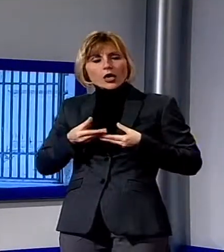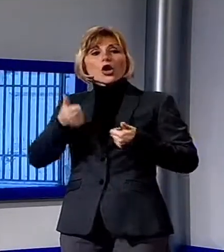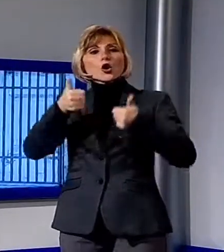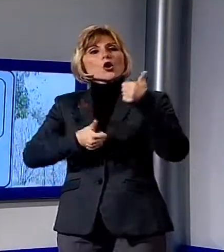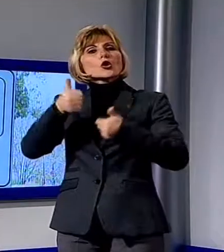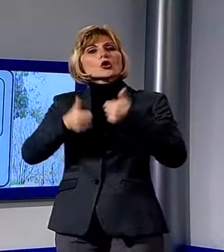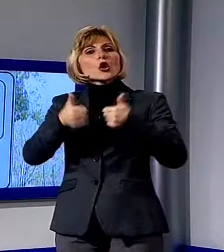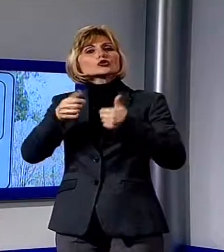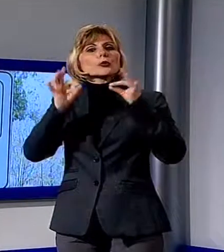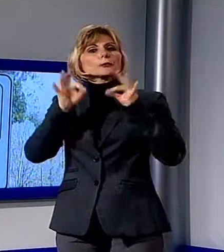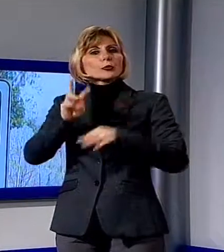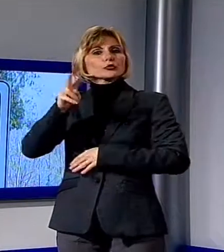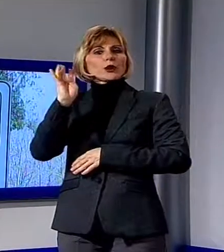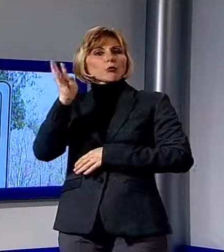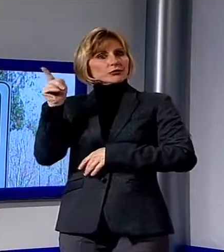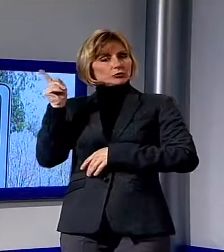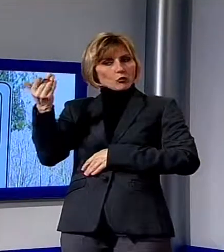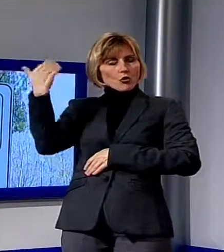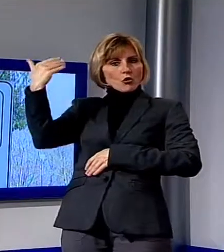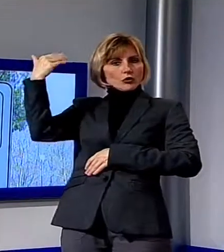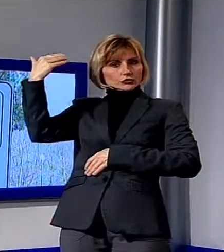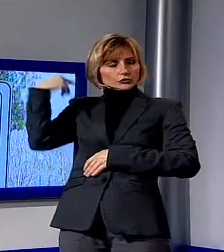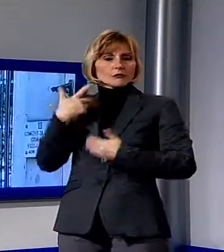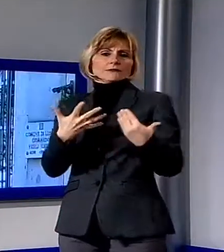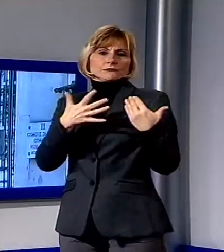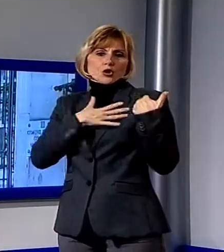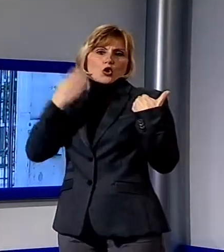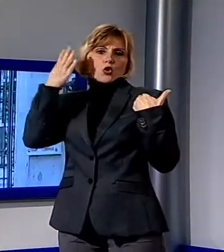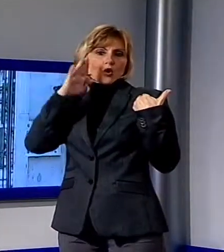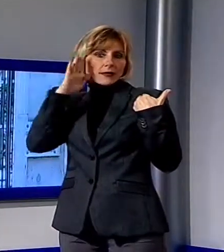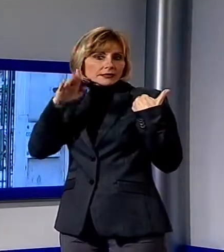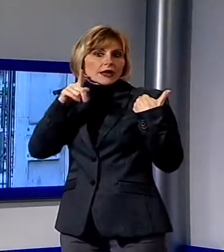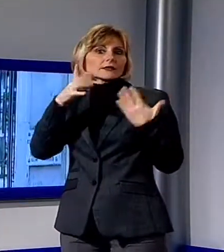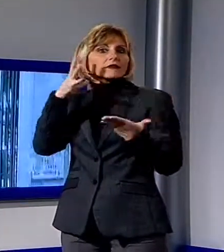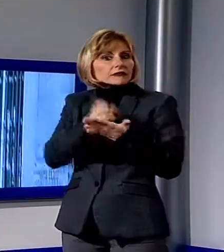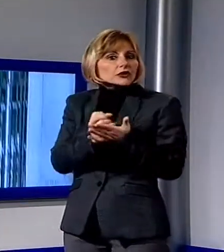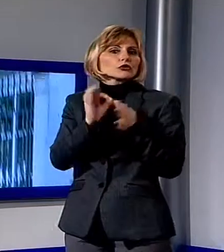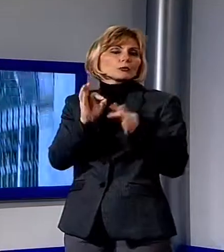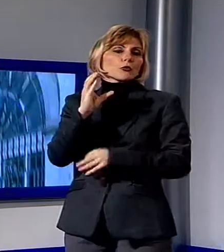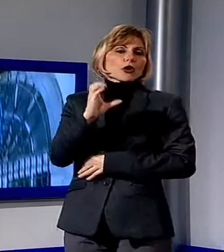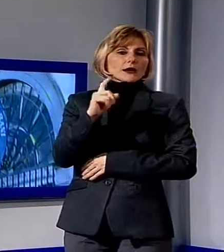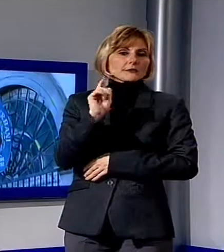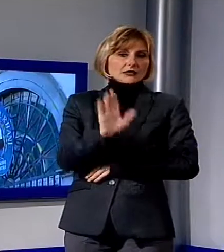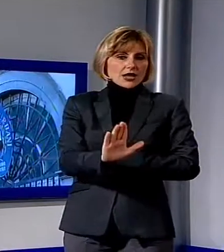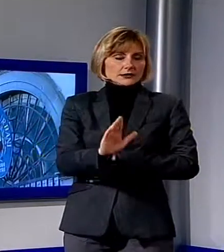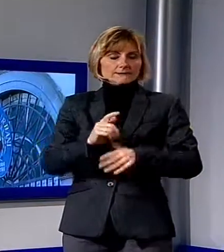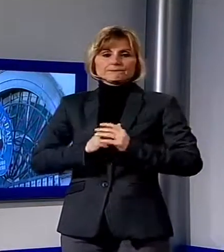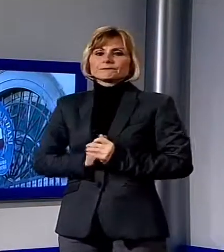Comune di Lucca nel 2014 per ricoprire il ruolo di comandante della Municipale, vinto poi da Carmignani. Non solo, il Comune